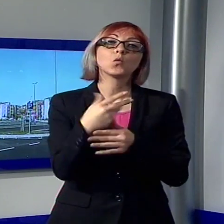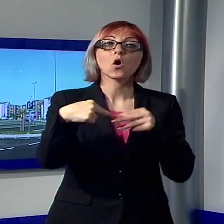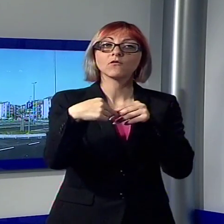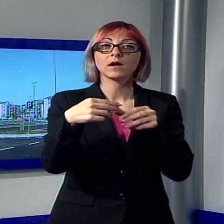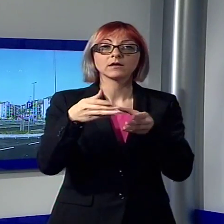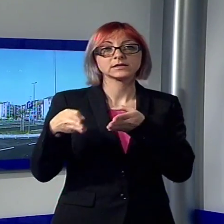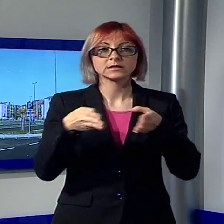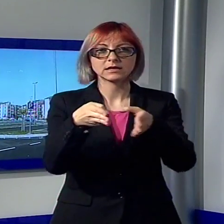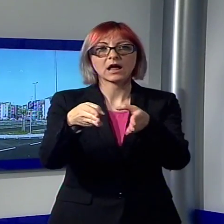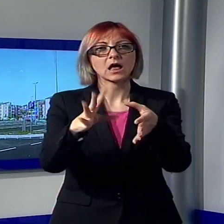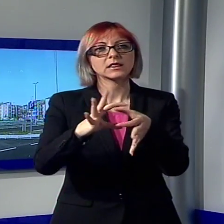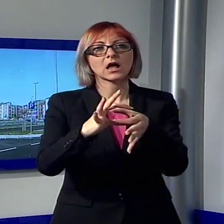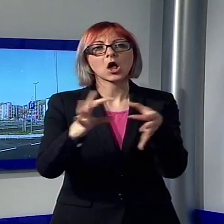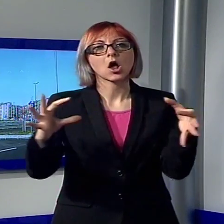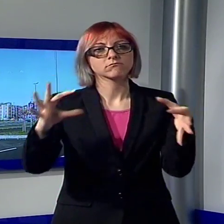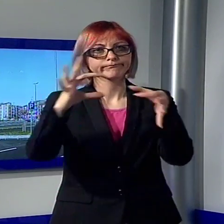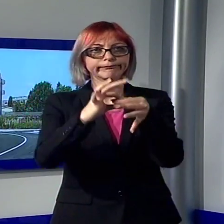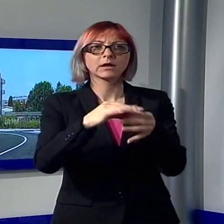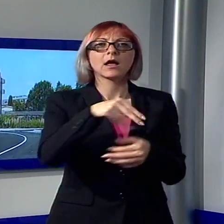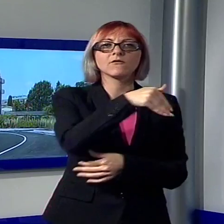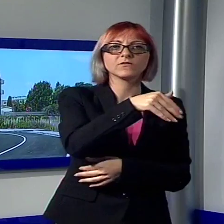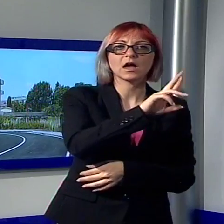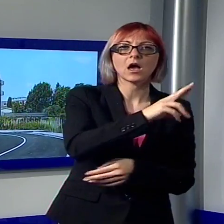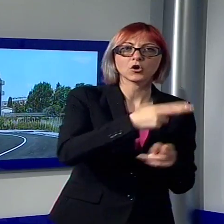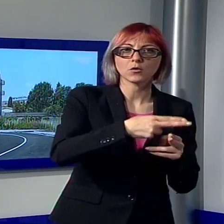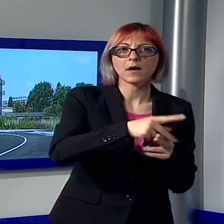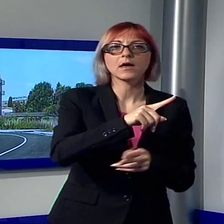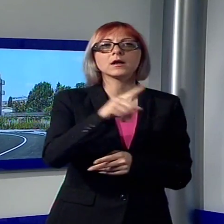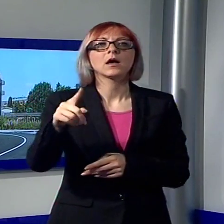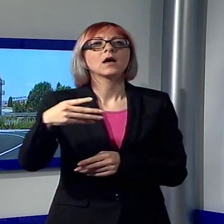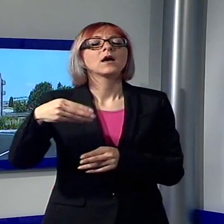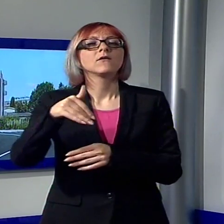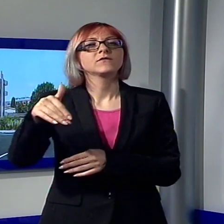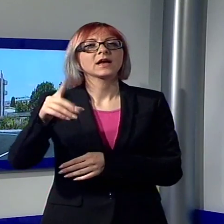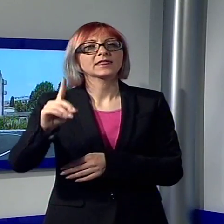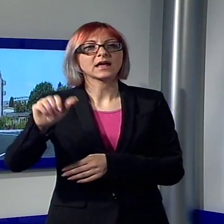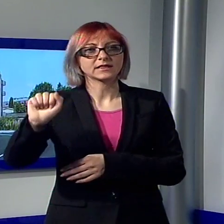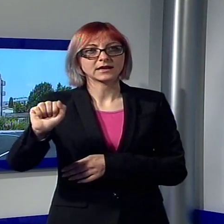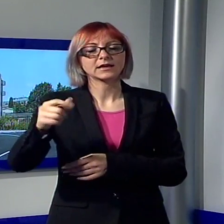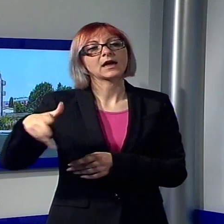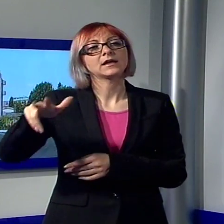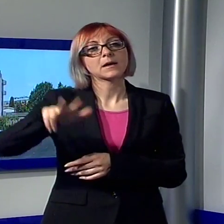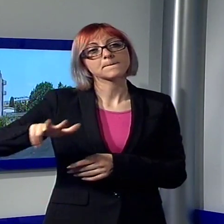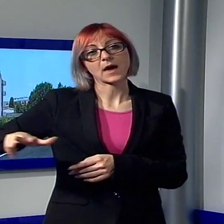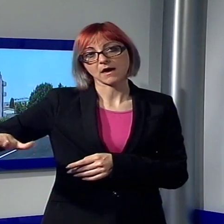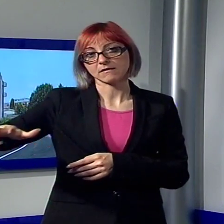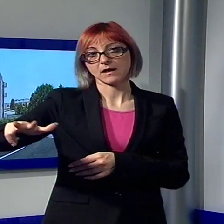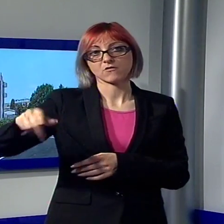metri di lunghezza tra la via Romana e la via Dante a Lighieri e il relativo parcheggio a margine. La strada è